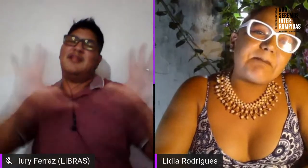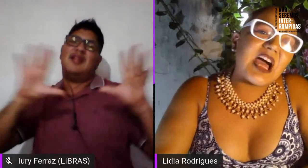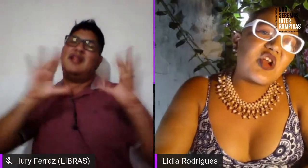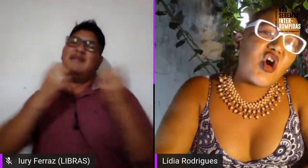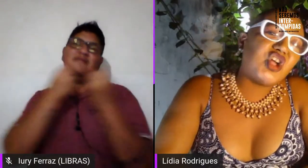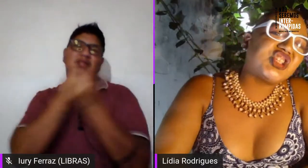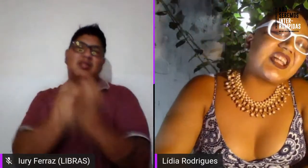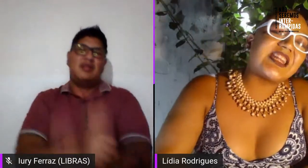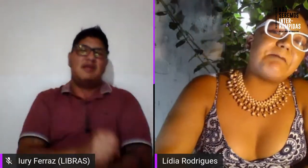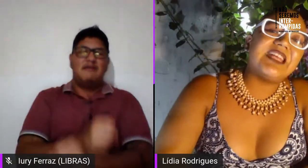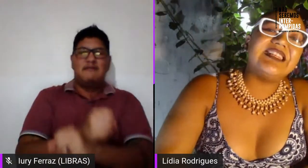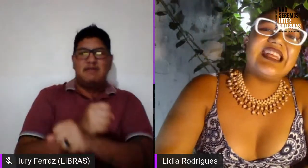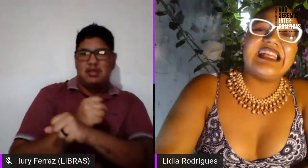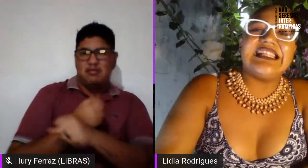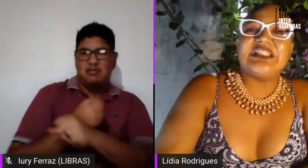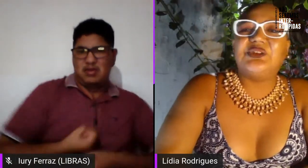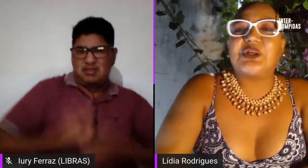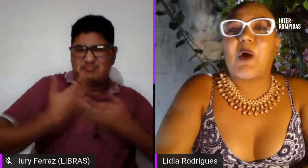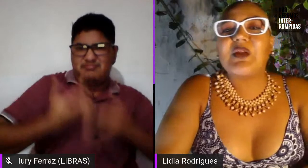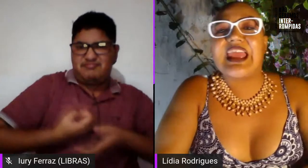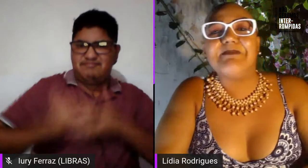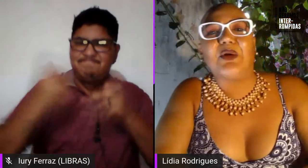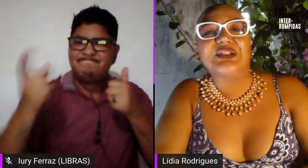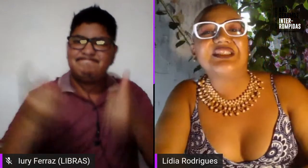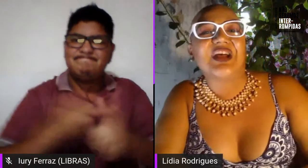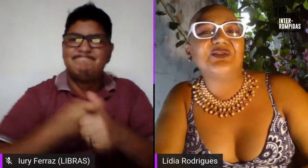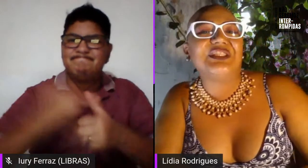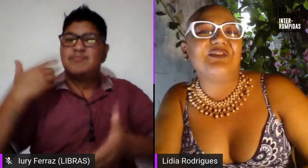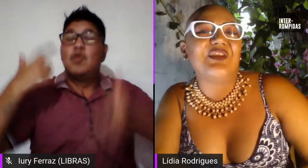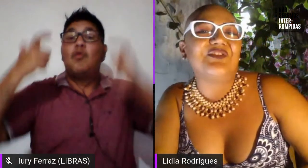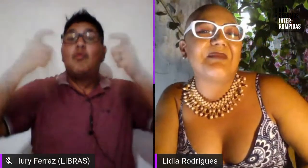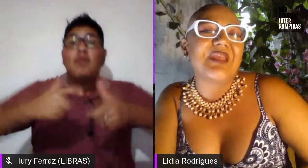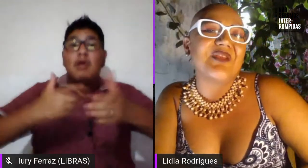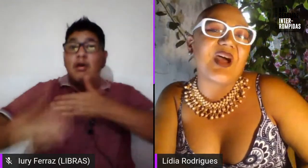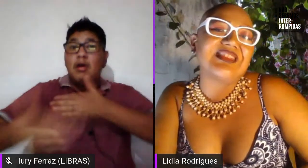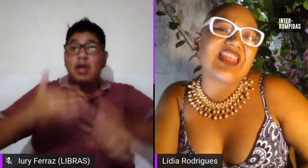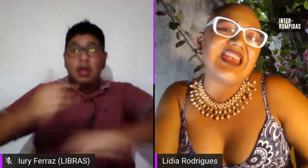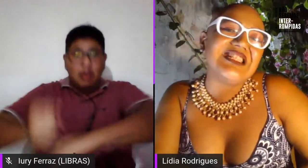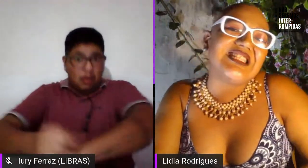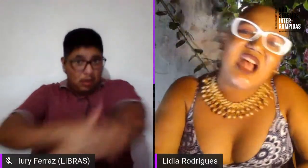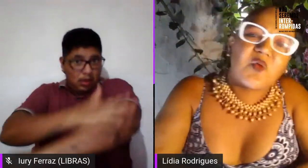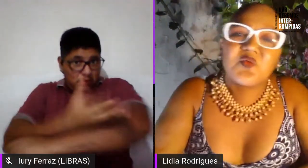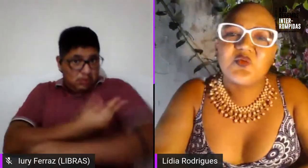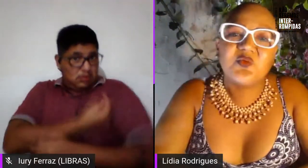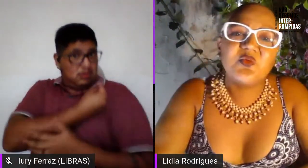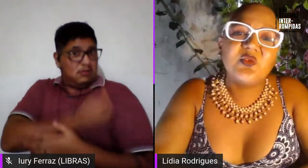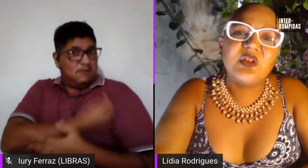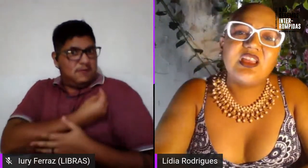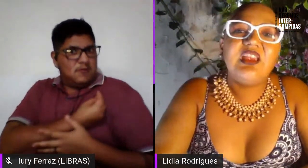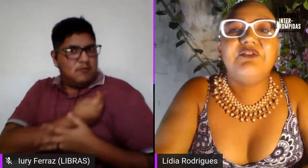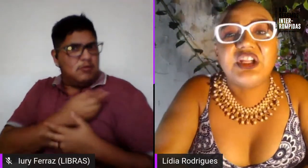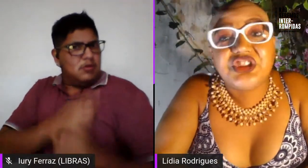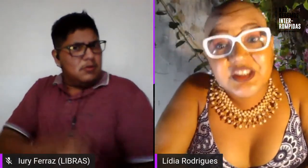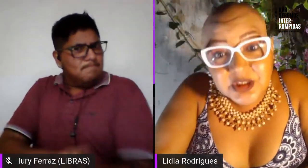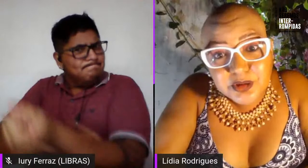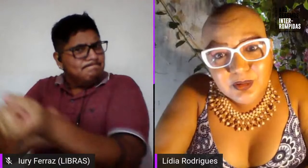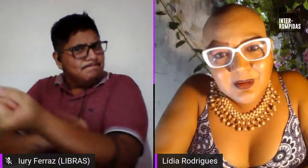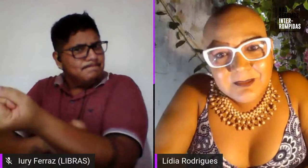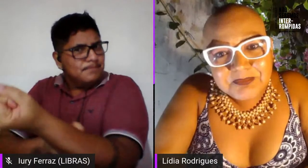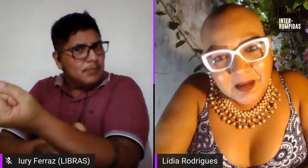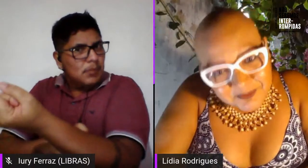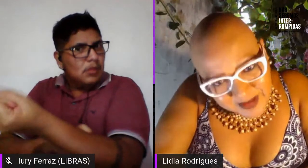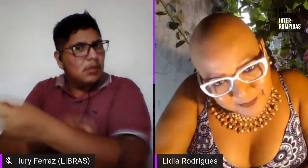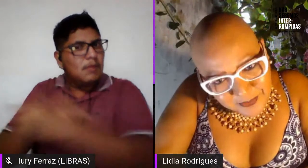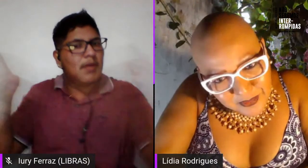da paródia da dependência onde qualquer emoção se vive em meio a tensão em vez